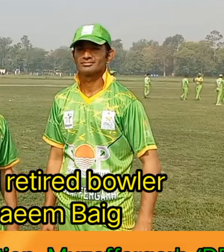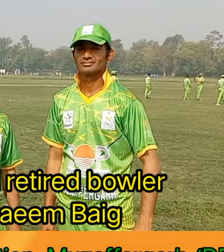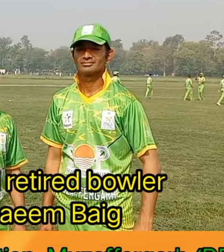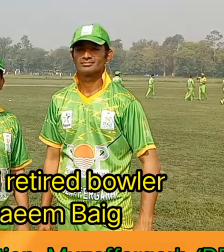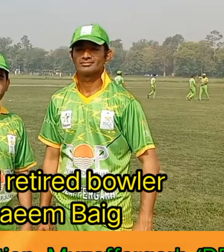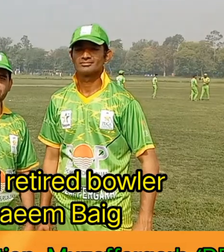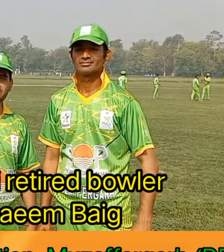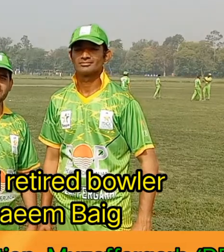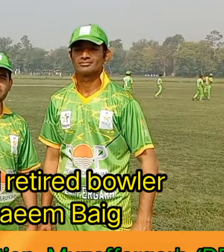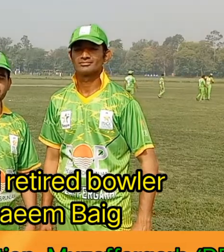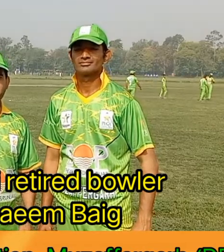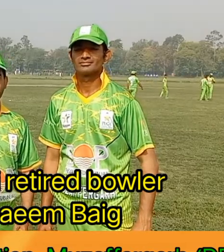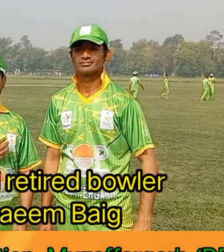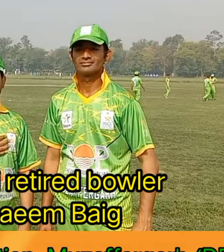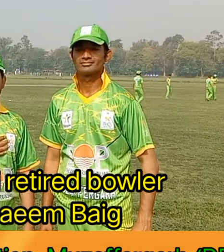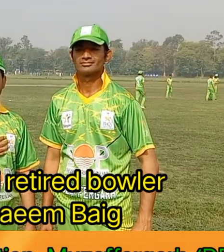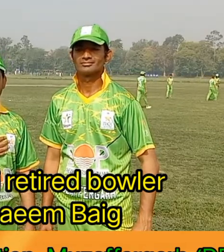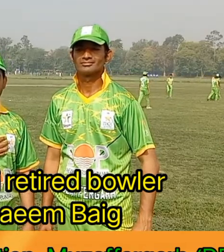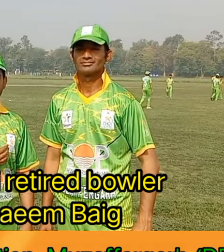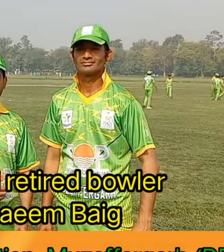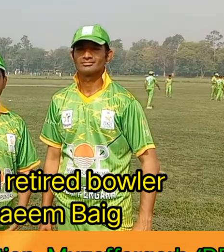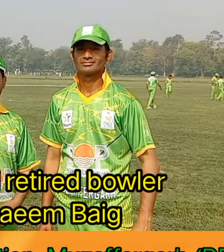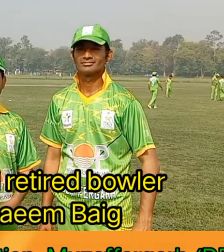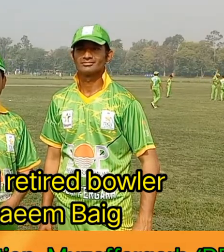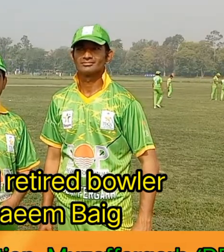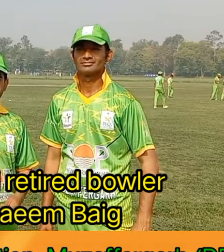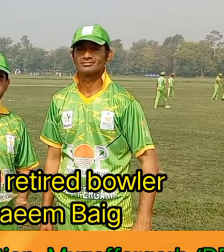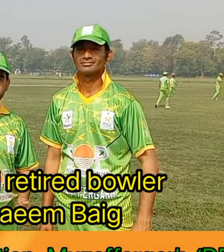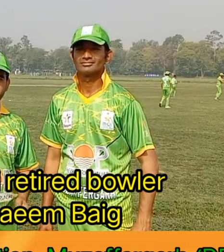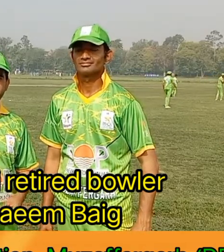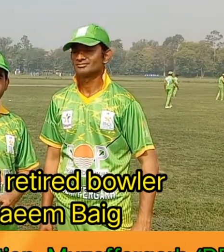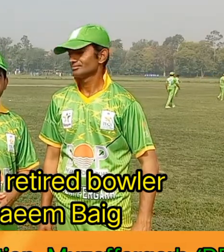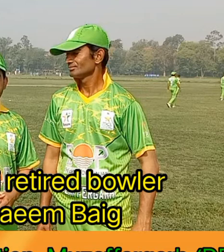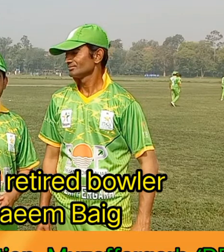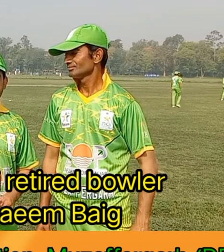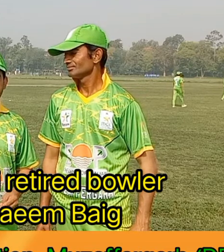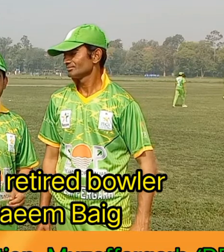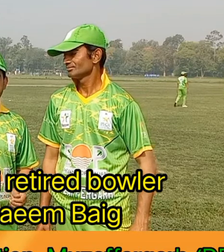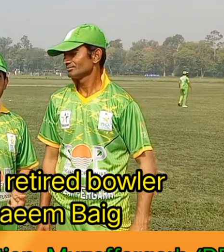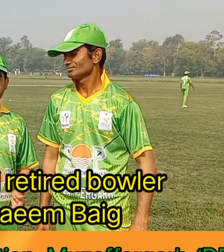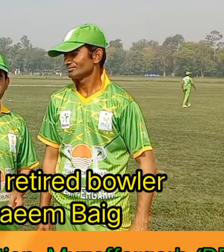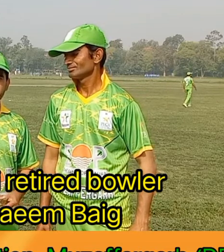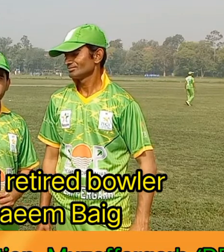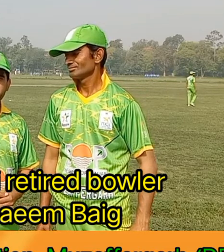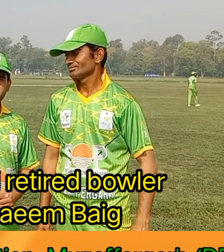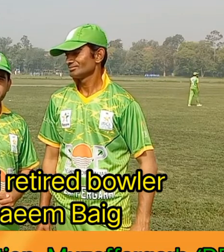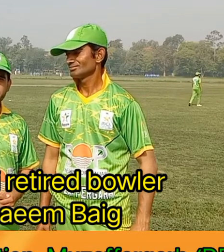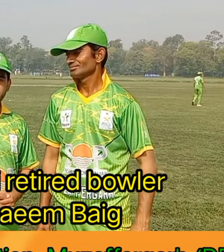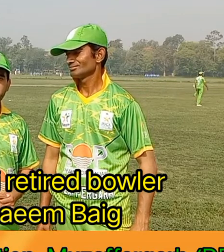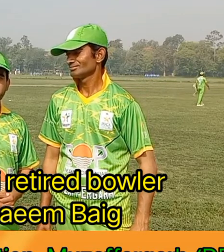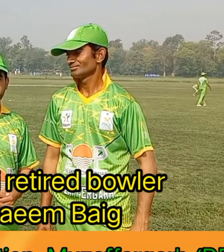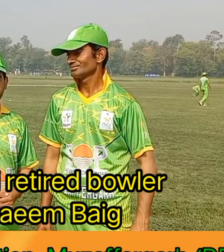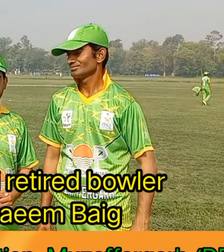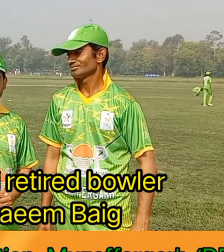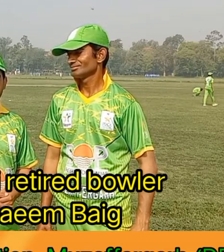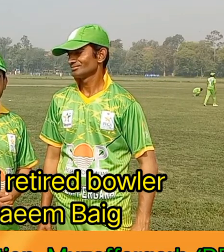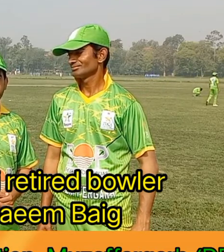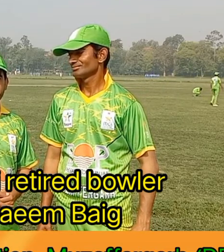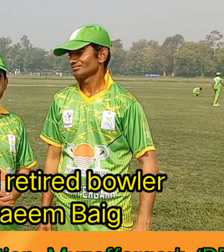اسلام علیکم ناظرین میں ہوں عابد حسین اور آپ دیکھ رہے ہیں ڈی ڈی کیم ڈسٹرک ڈیف کرکٹ اسوسییشن مزفرگڑ کی جانب سے